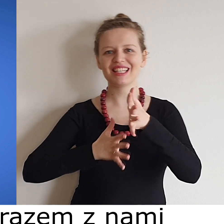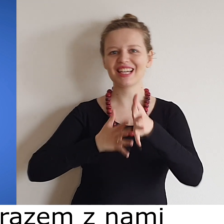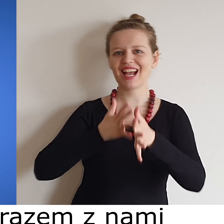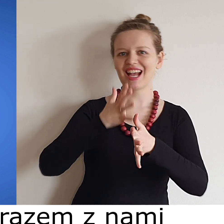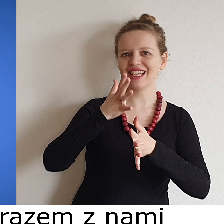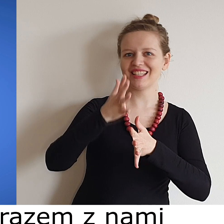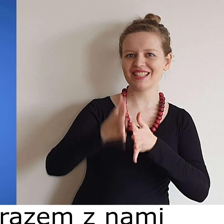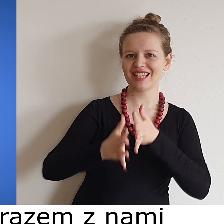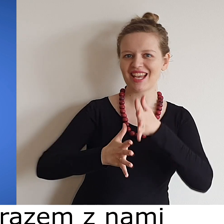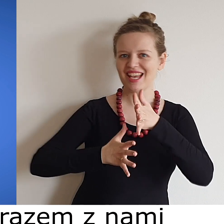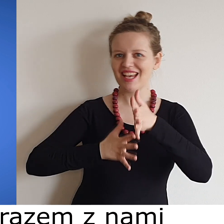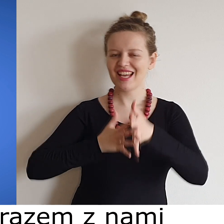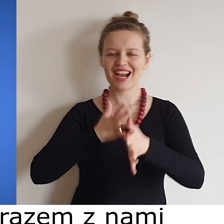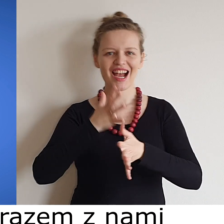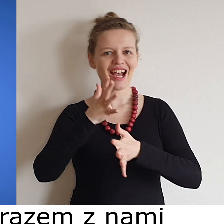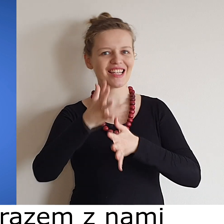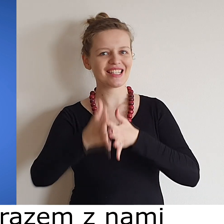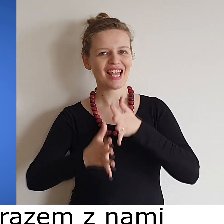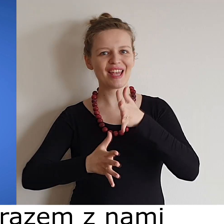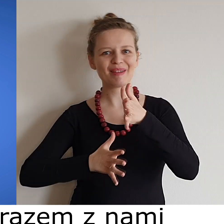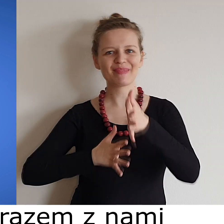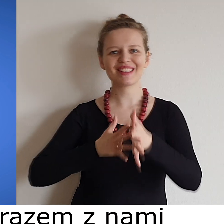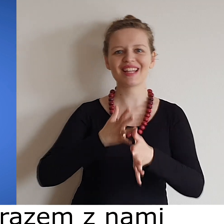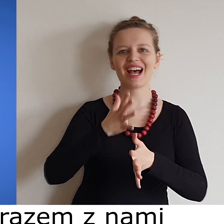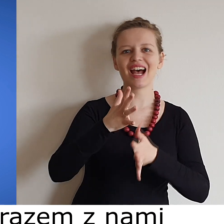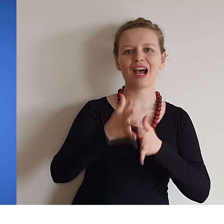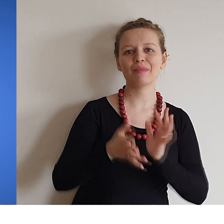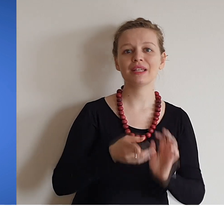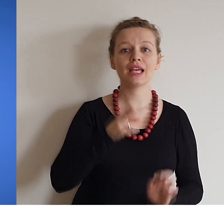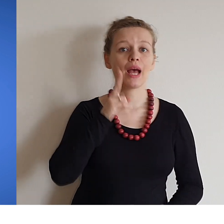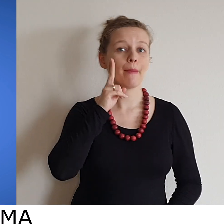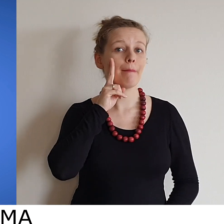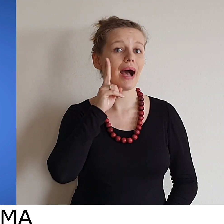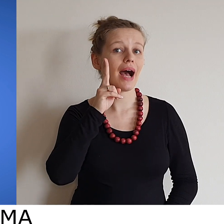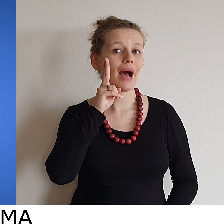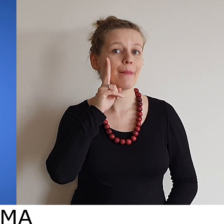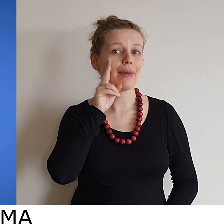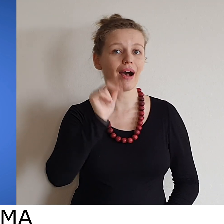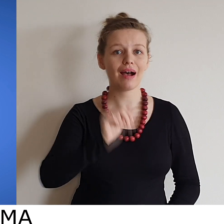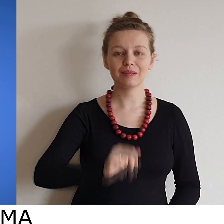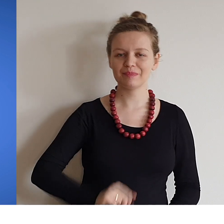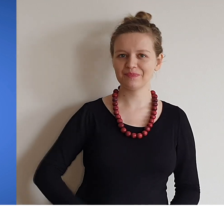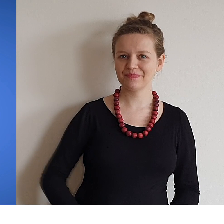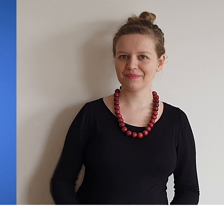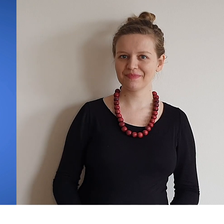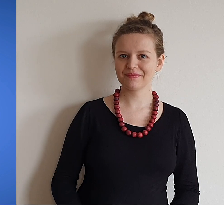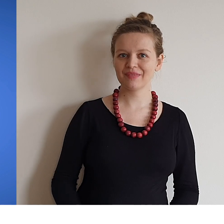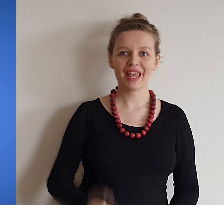Zamigajcie razem z nami Mama,